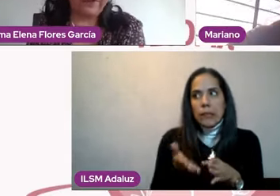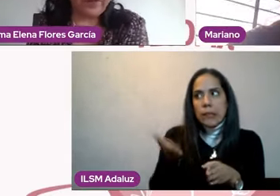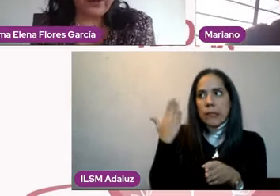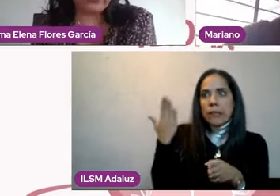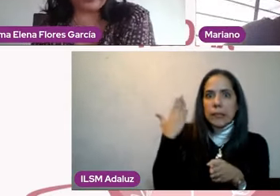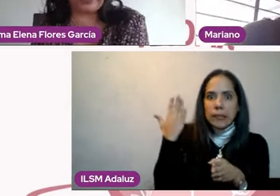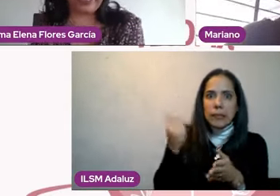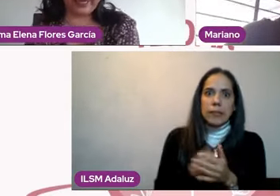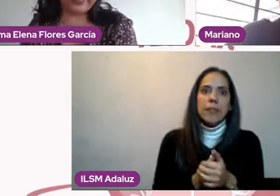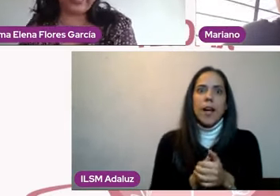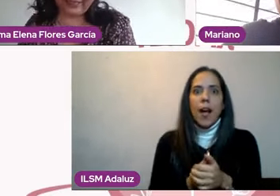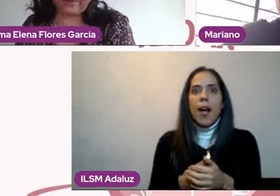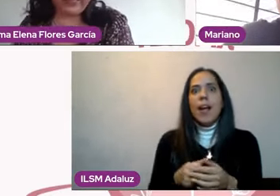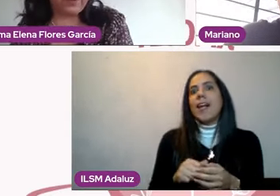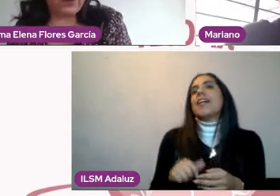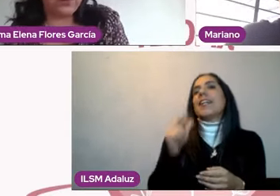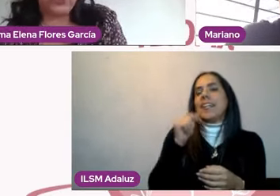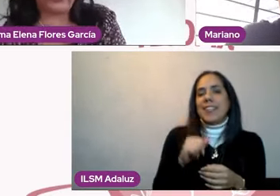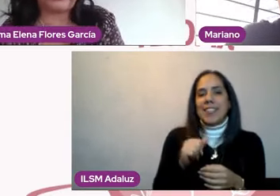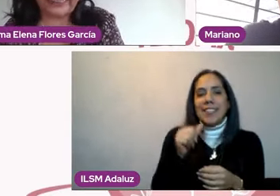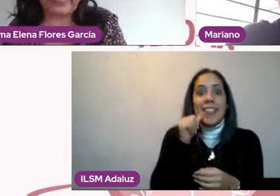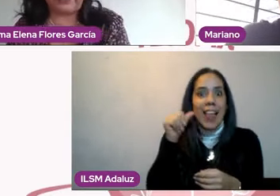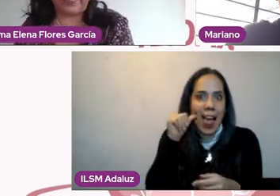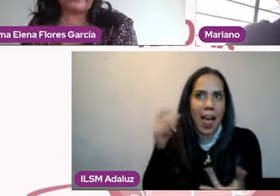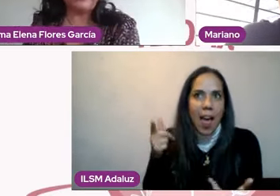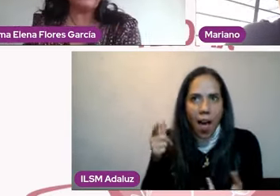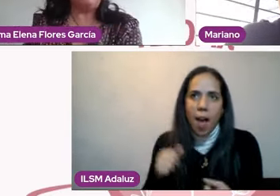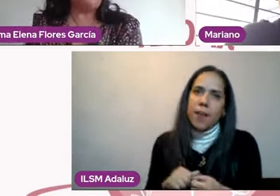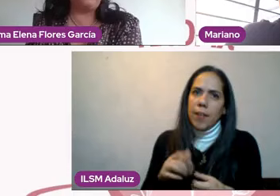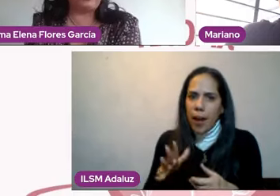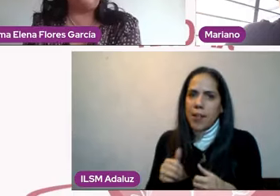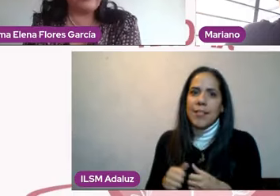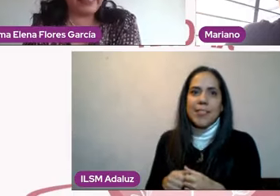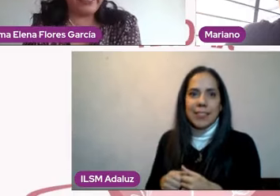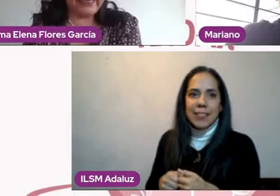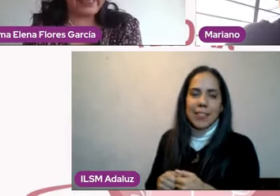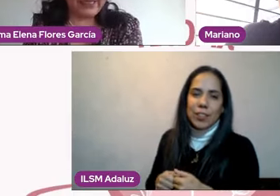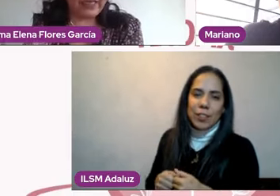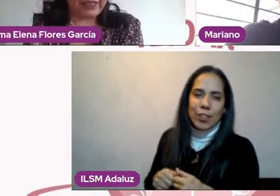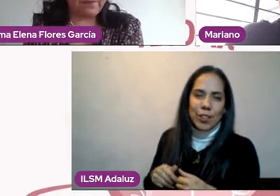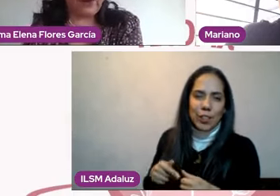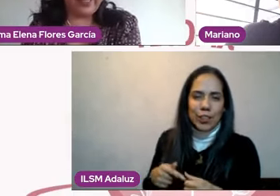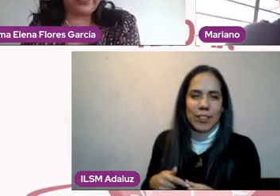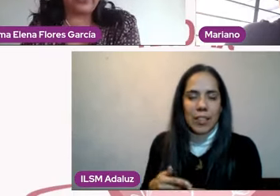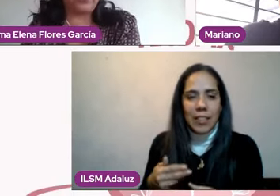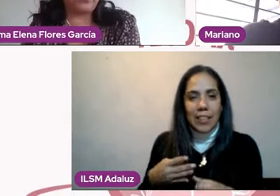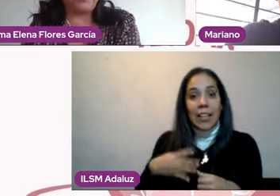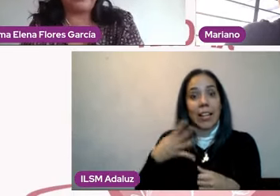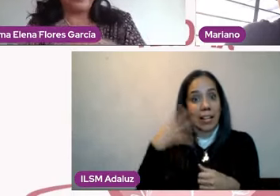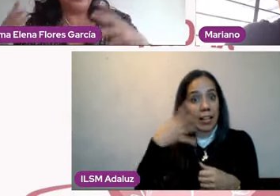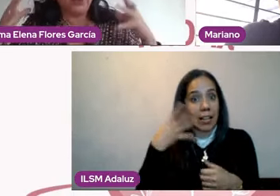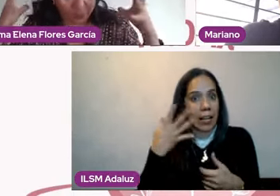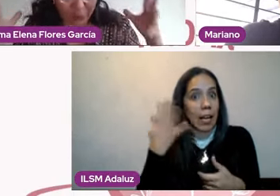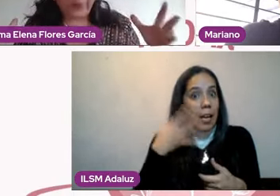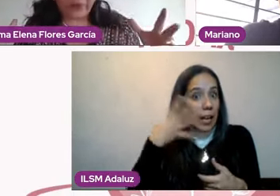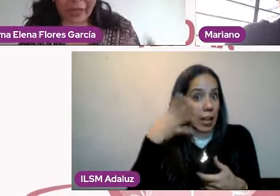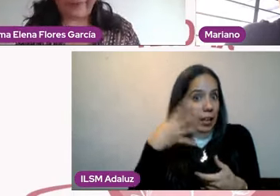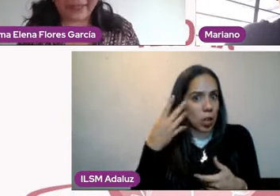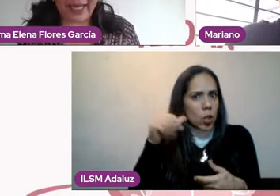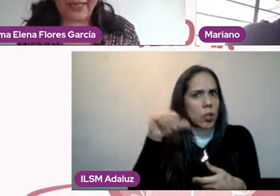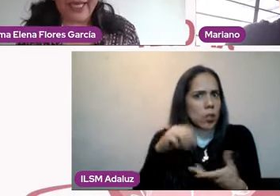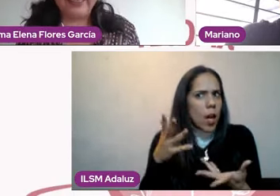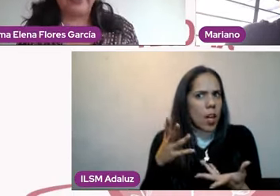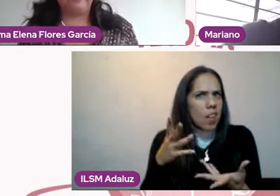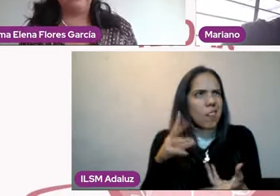14 de febrero, que ciertamente, bueno, hay mucho cliché y demás, pero a veces en esta temporadita es cuando más nos ponemos